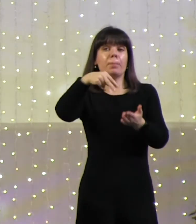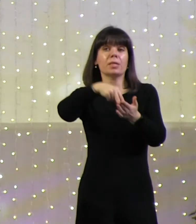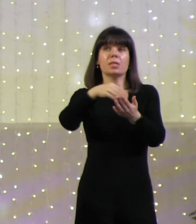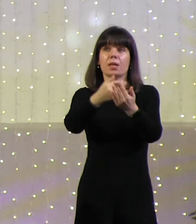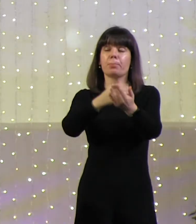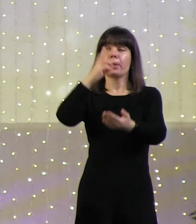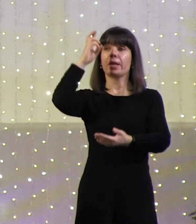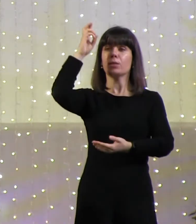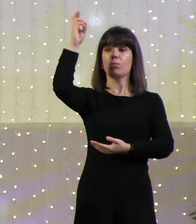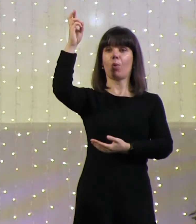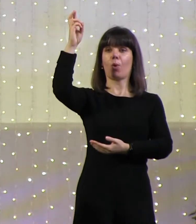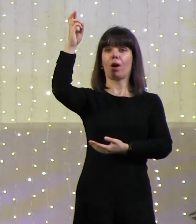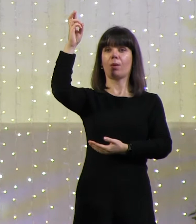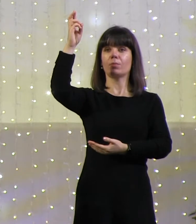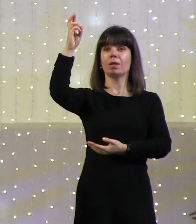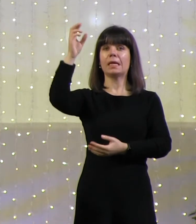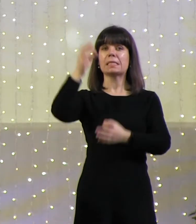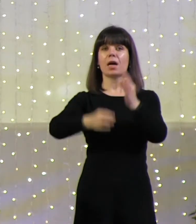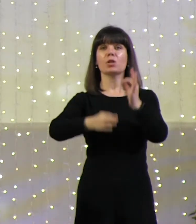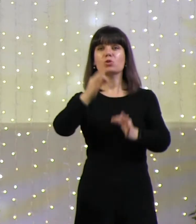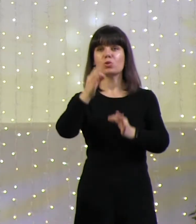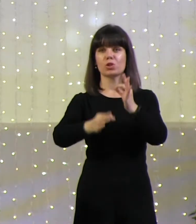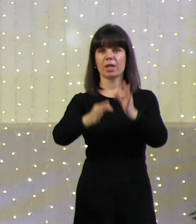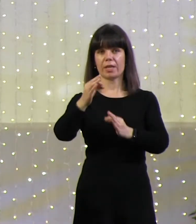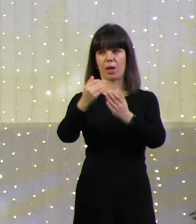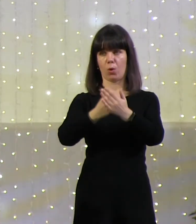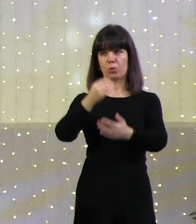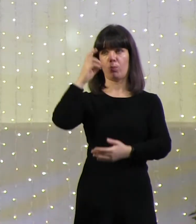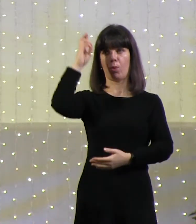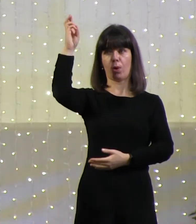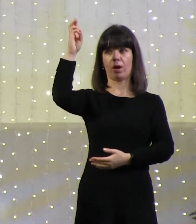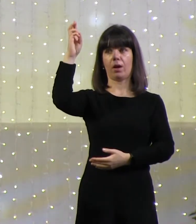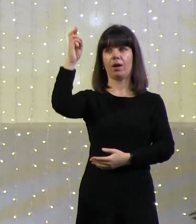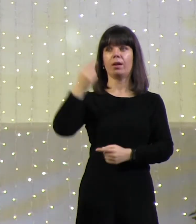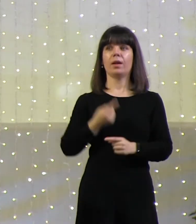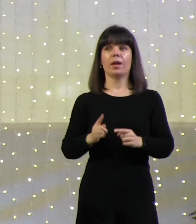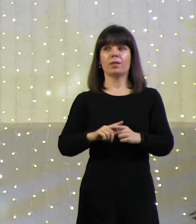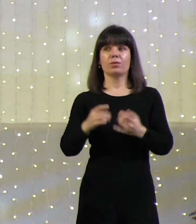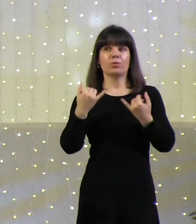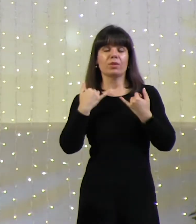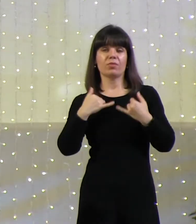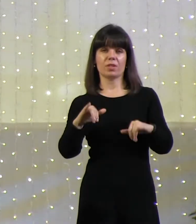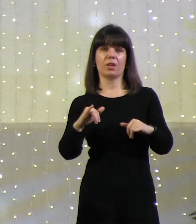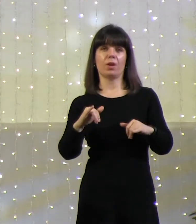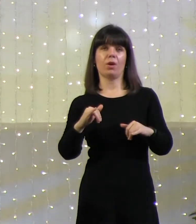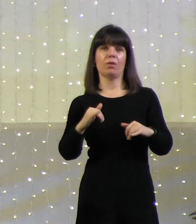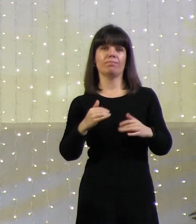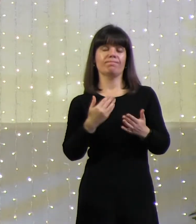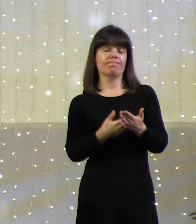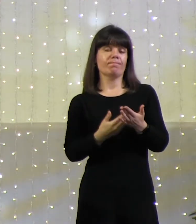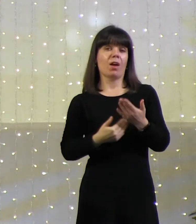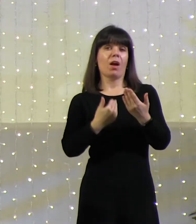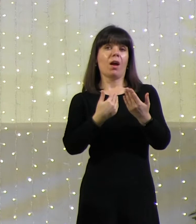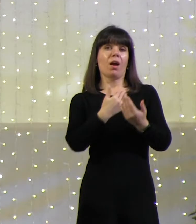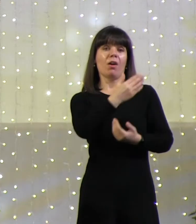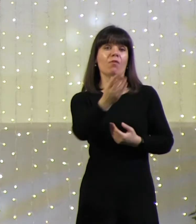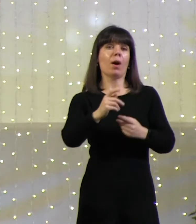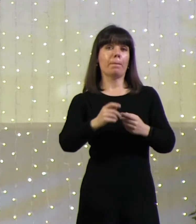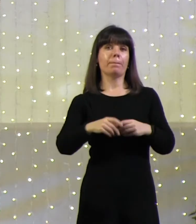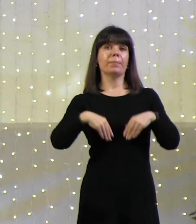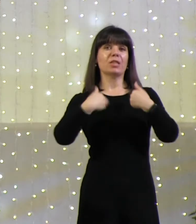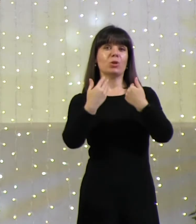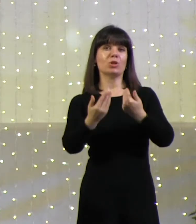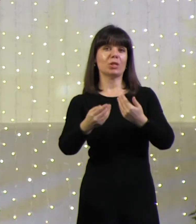Богом с осуждением от Бога, это невероятно. Если бы вам предложили тысячу подарков на день